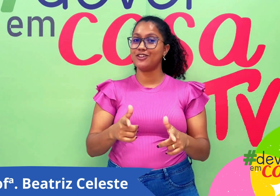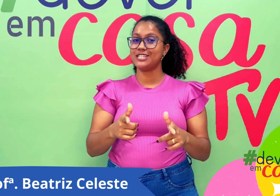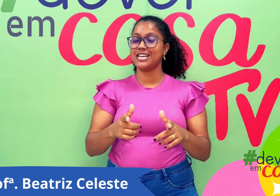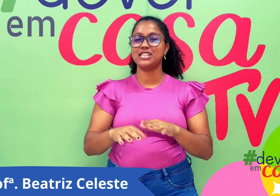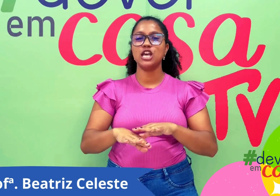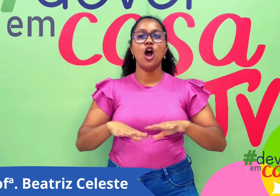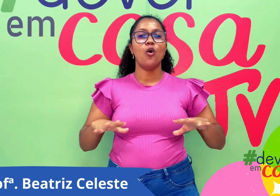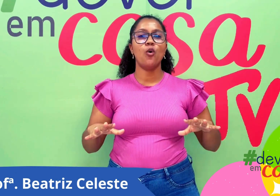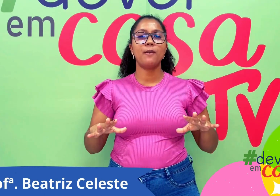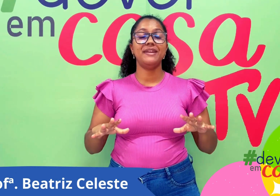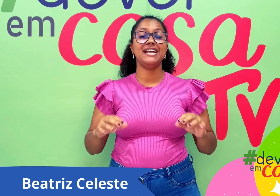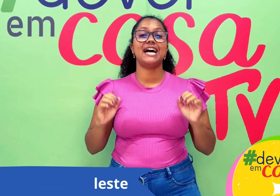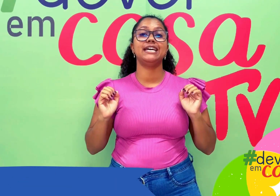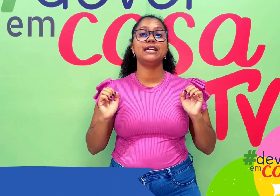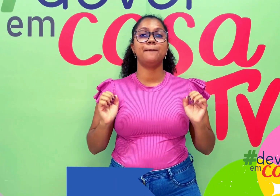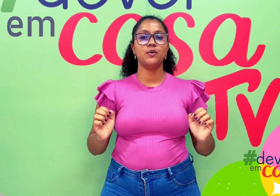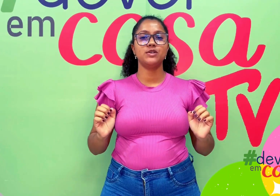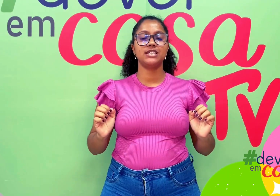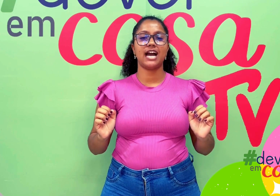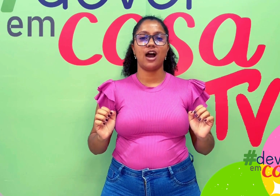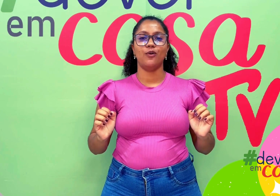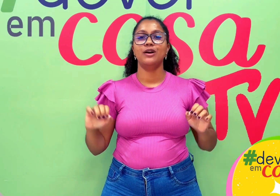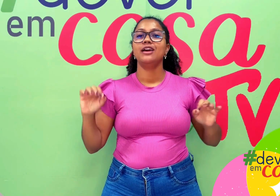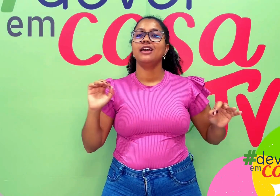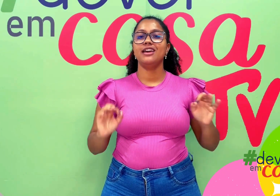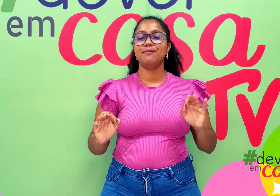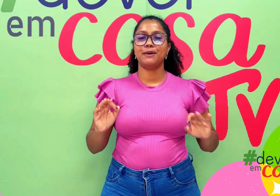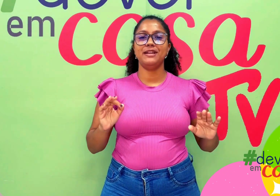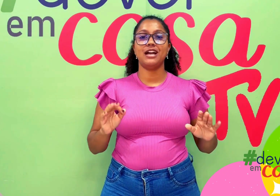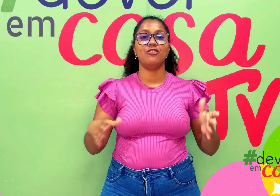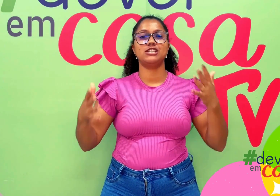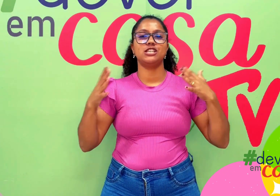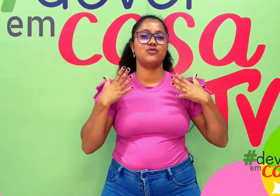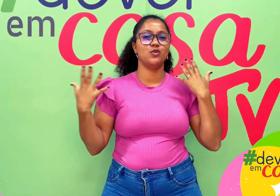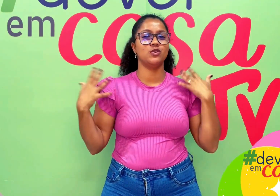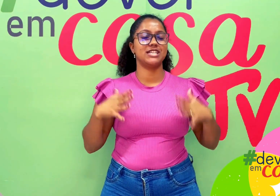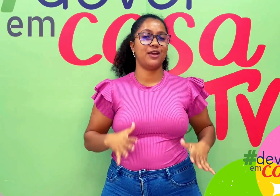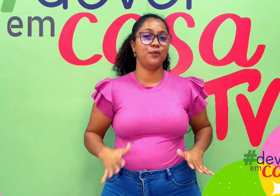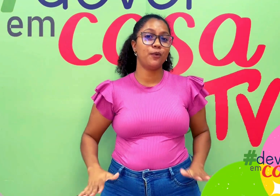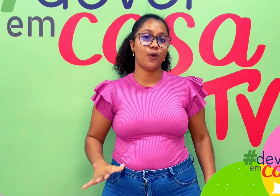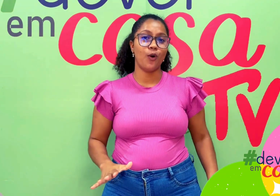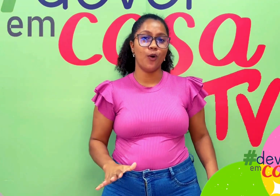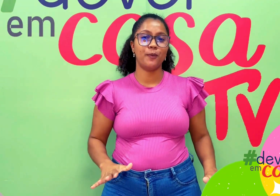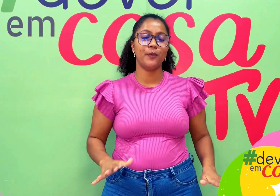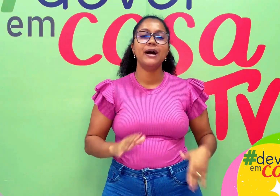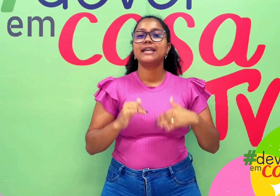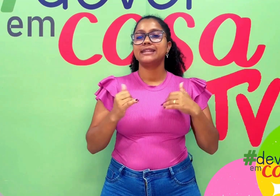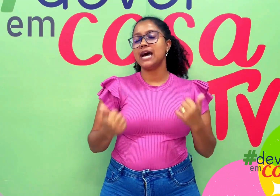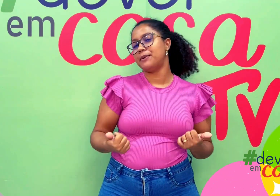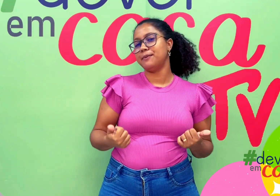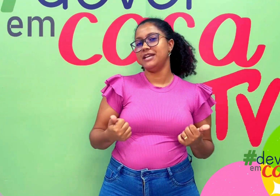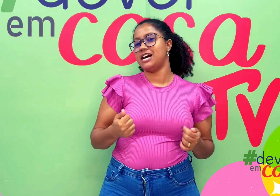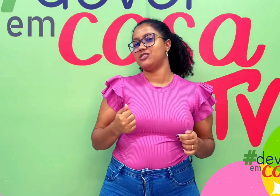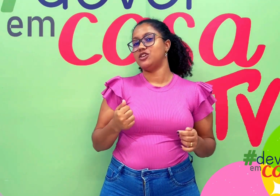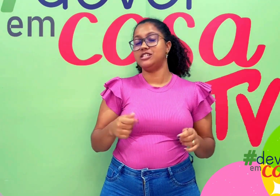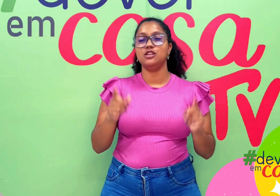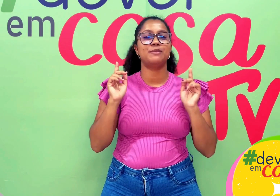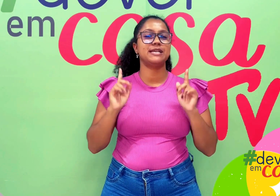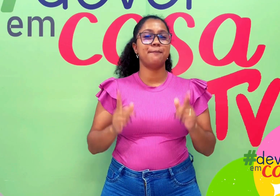vocês uma brincadeira musical. E para brincar vocês vão usar o corpo. Dá para brincar sozinho, mas é